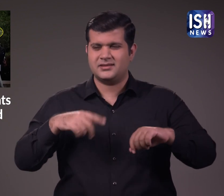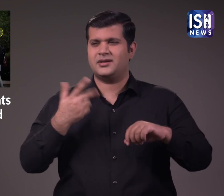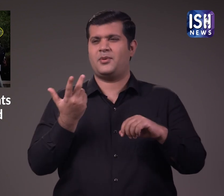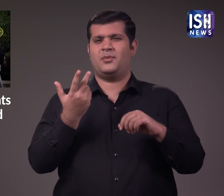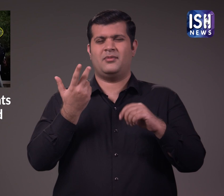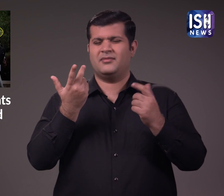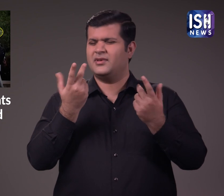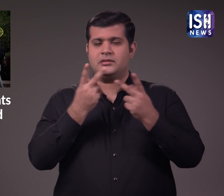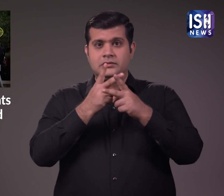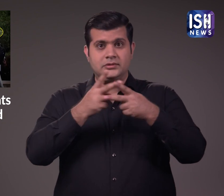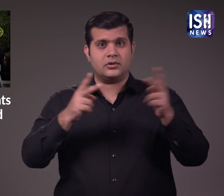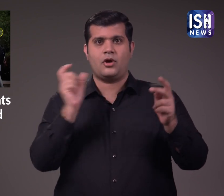कॉलेज में जाते हैं